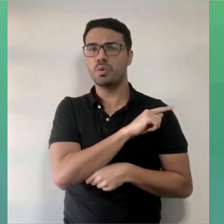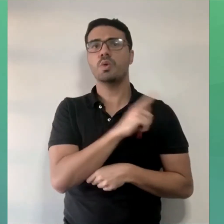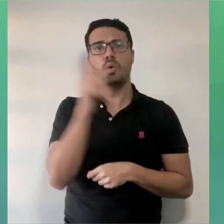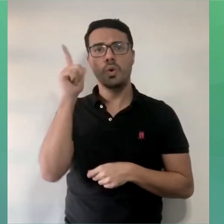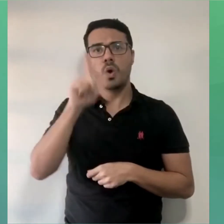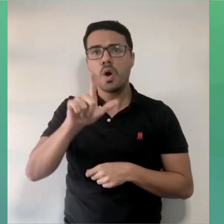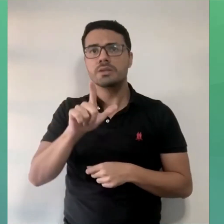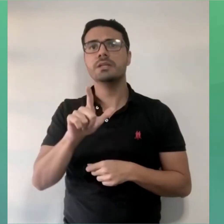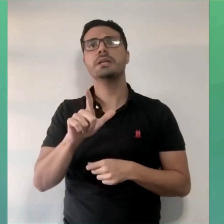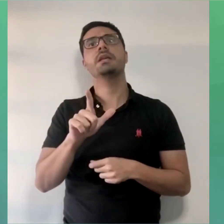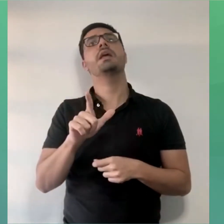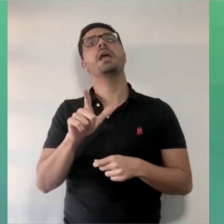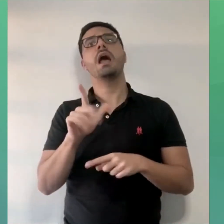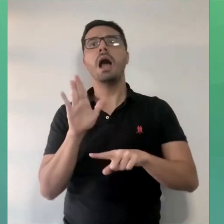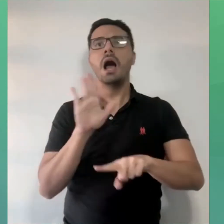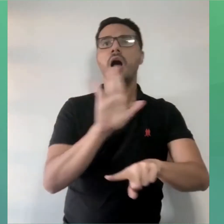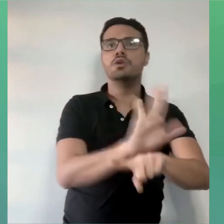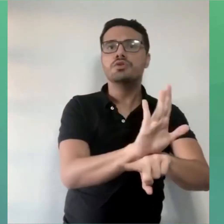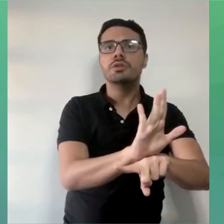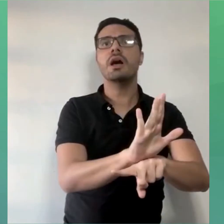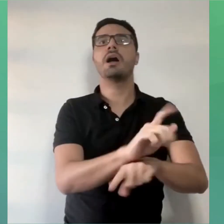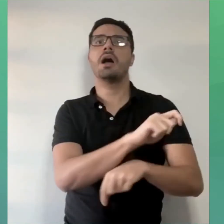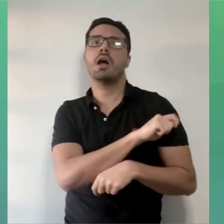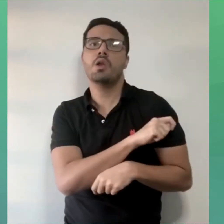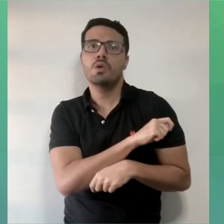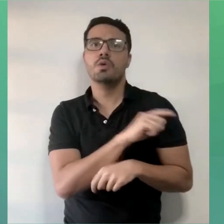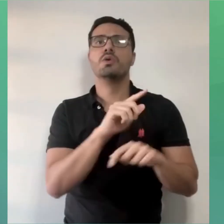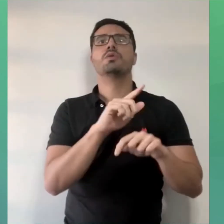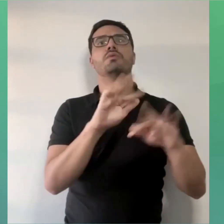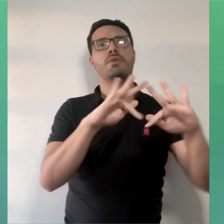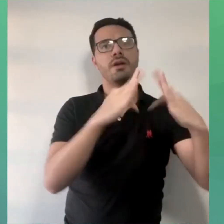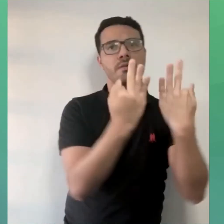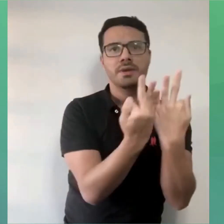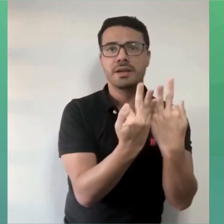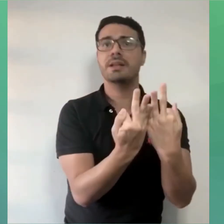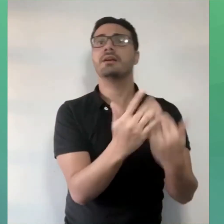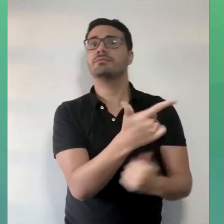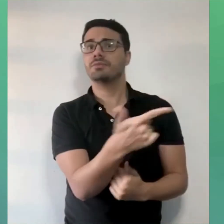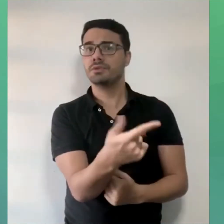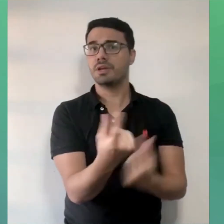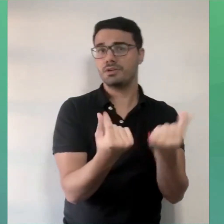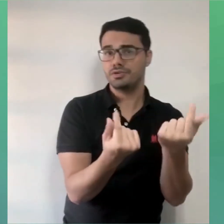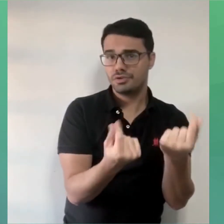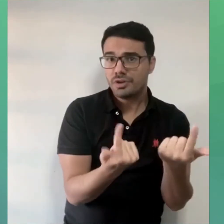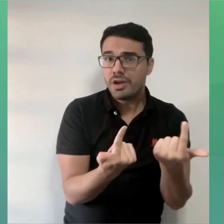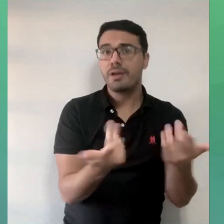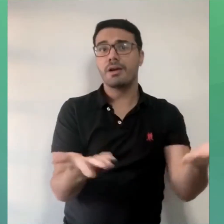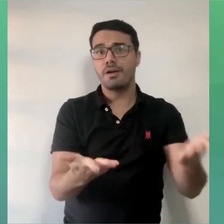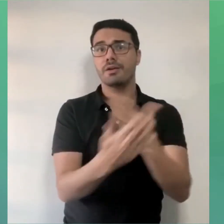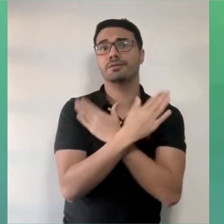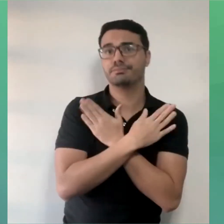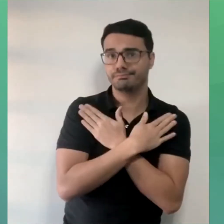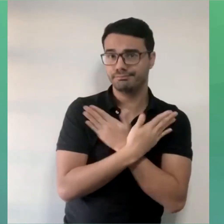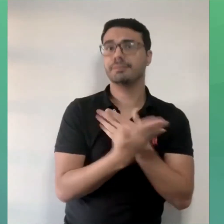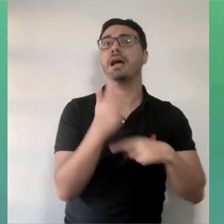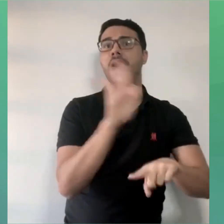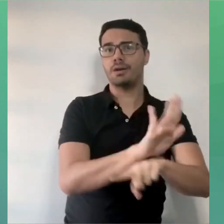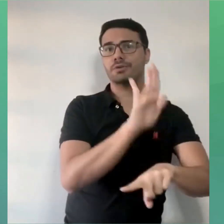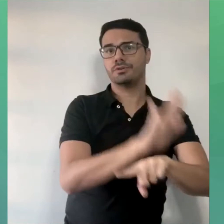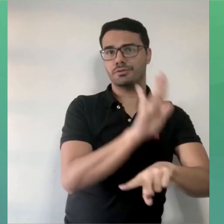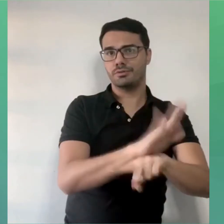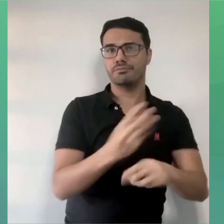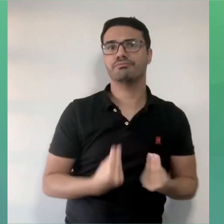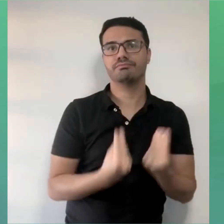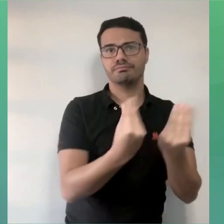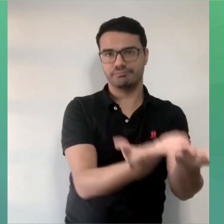auxiliar, ajudar, chegar até aquelas pessoas, nossos estudantes que estão passando pelas situações mais difíceis nesse